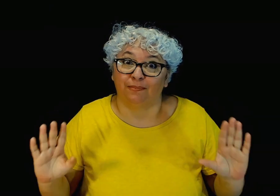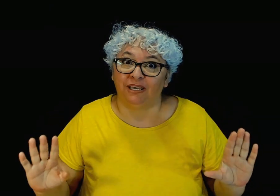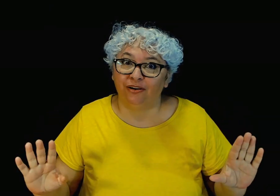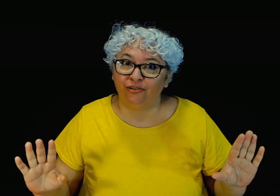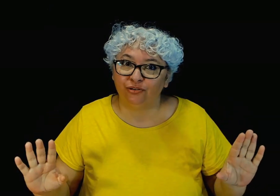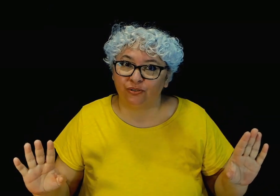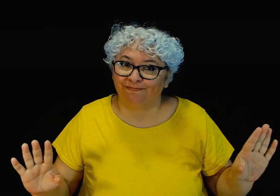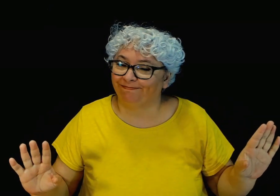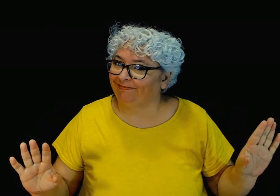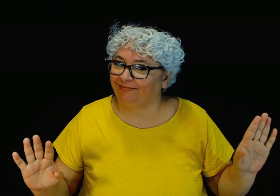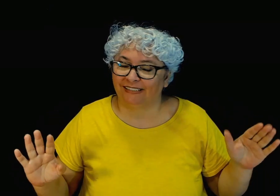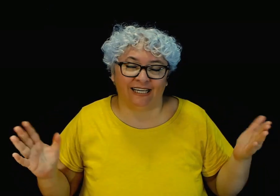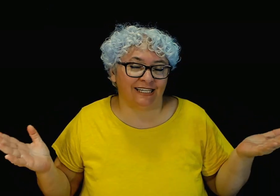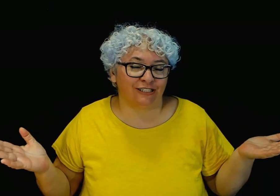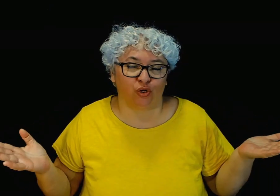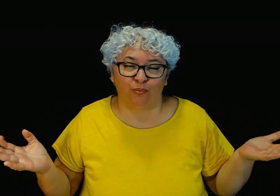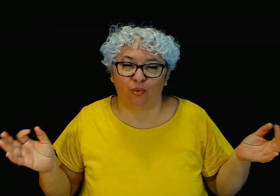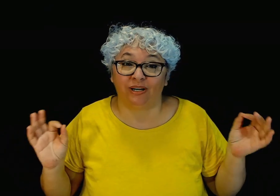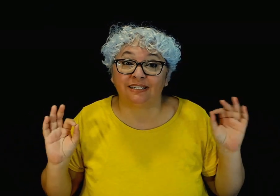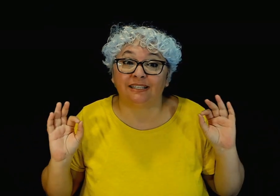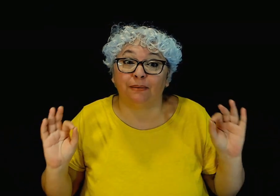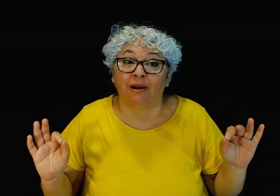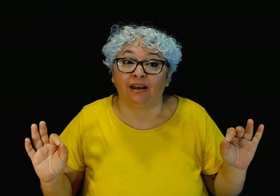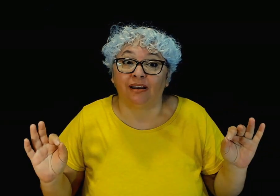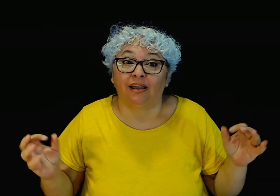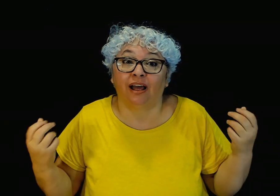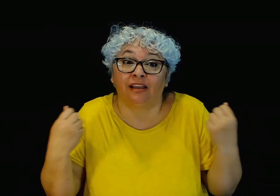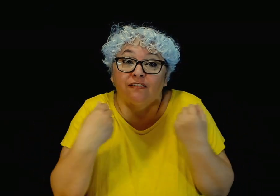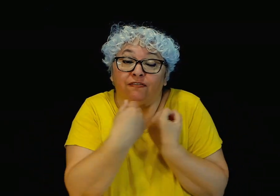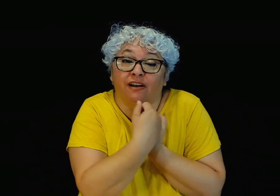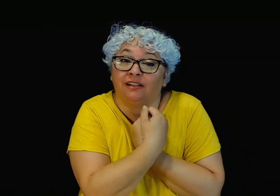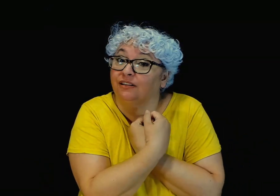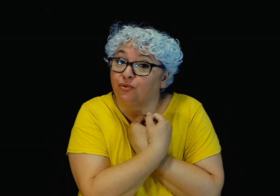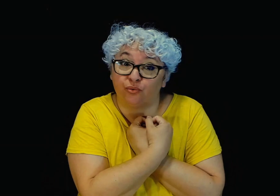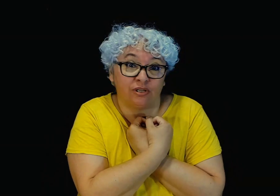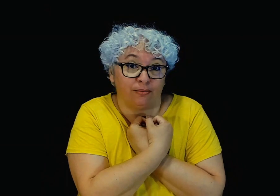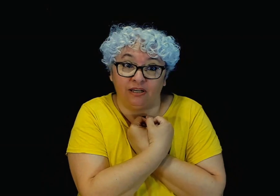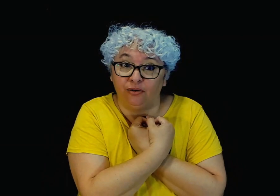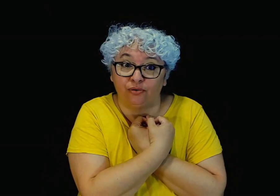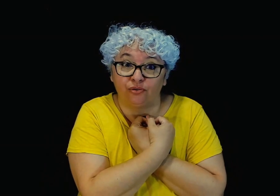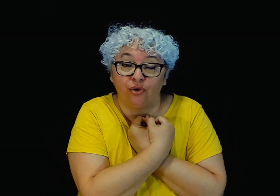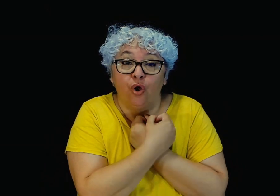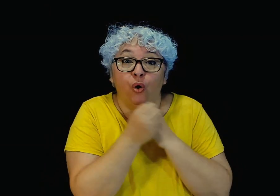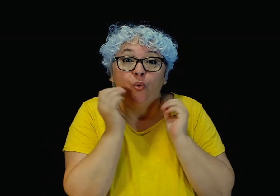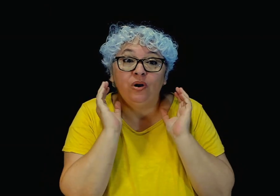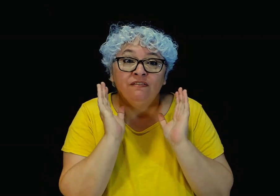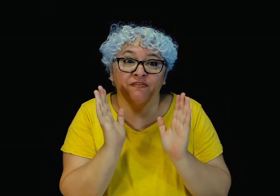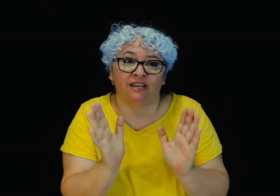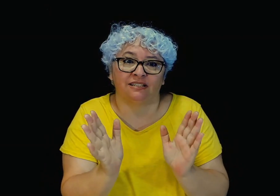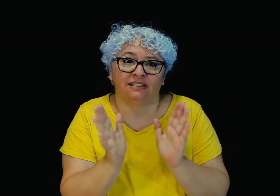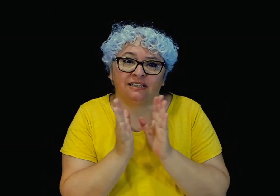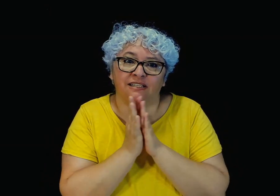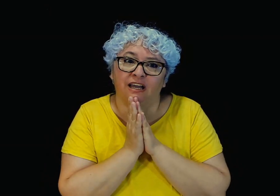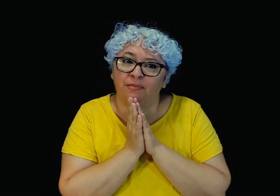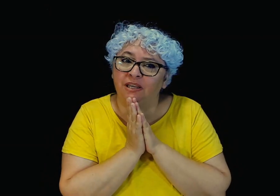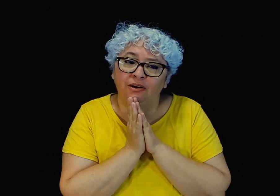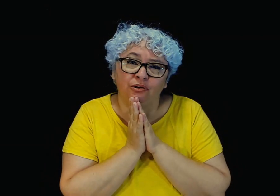amigos es como un esquimal al que falten sus abrigos una fiesta sin amigos